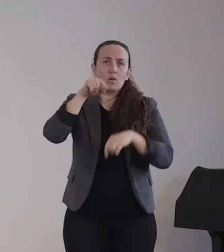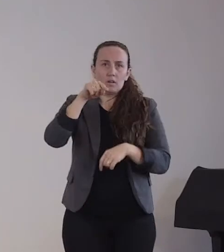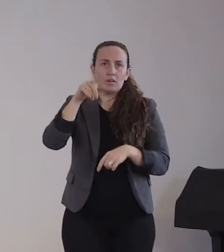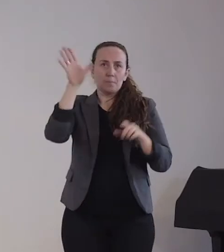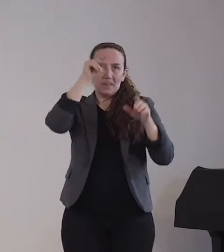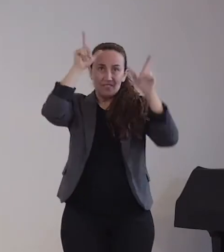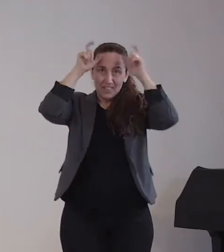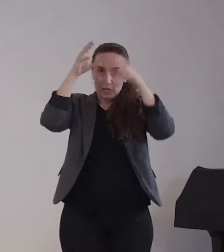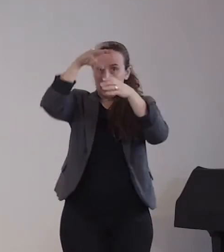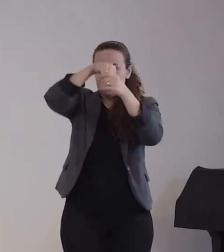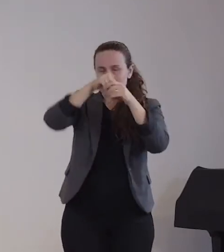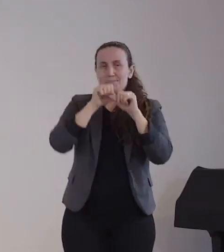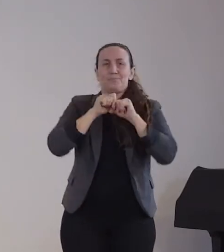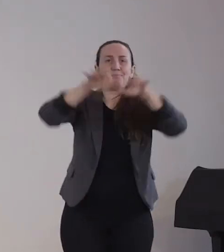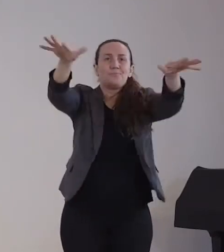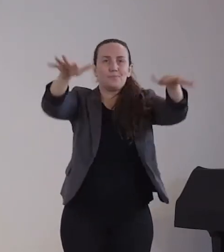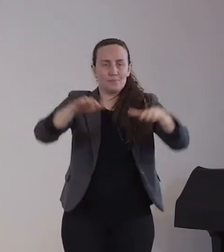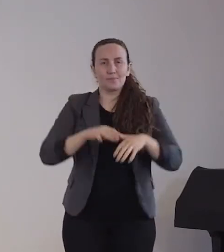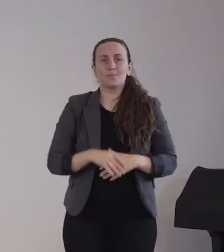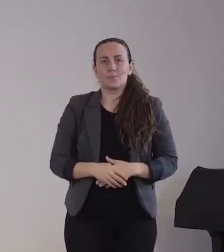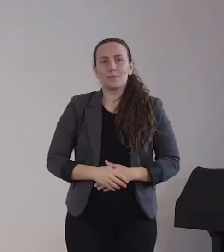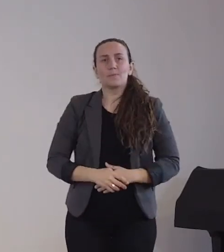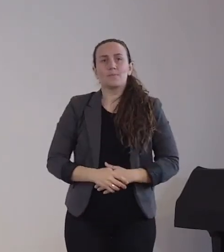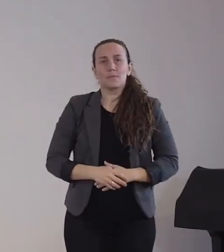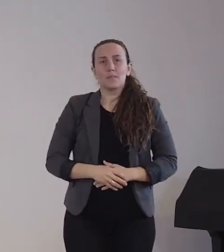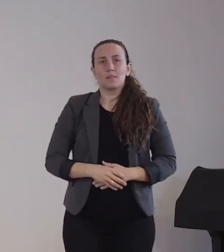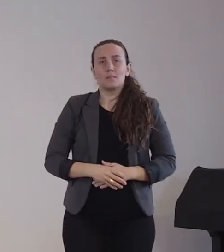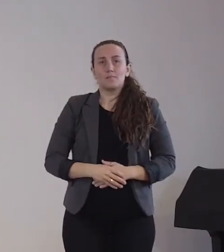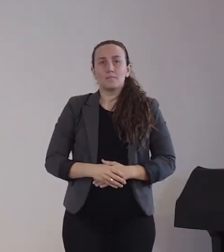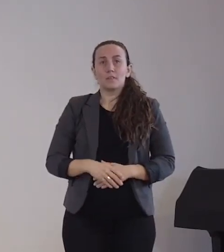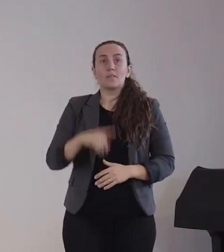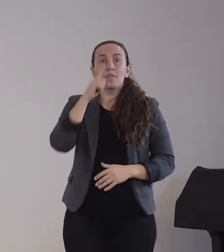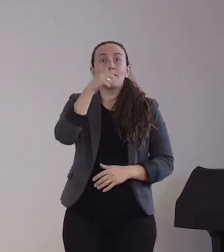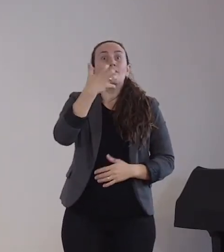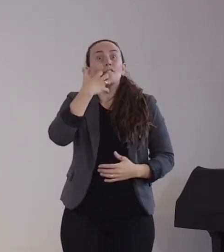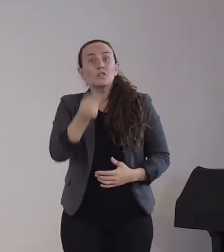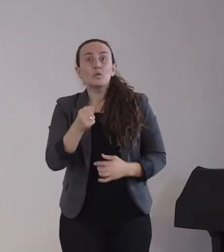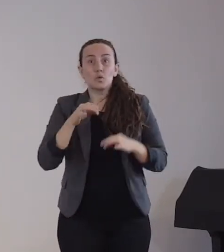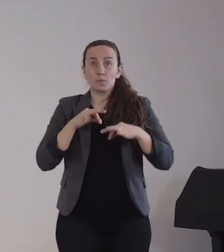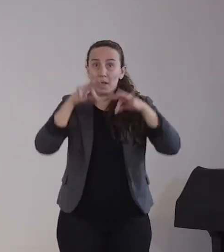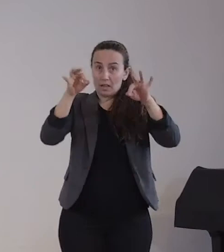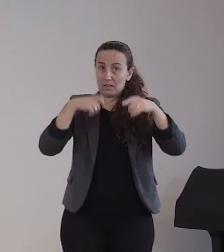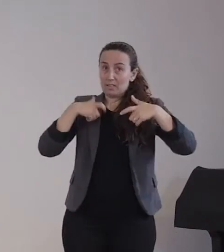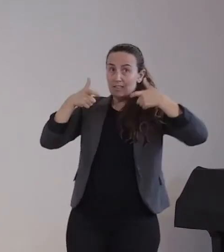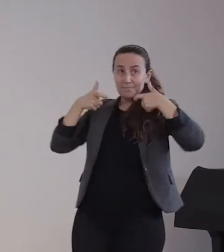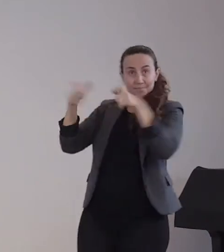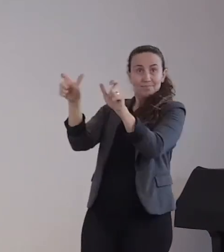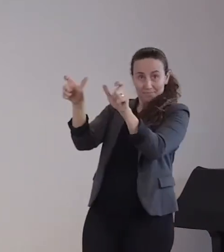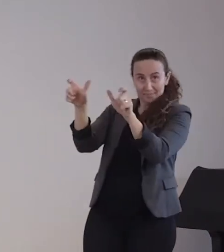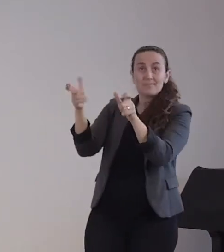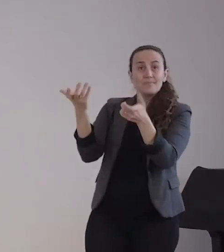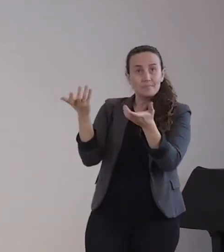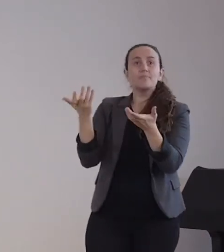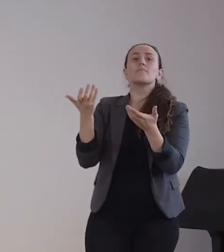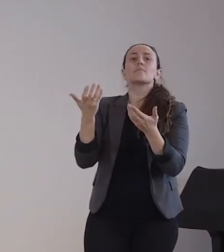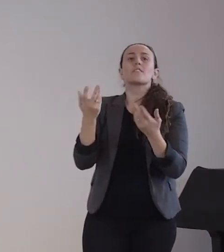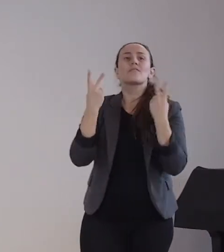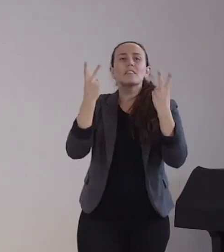Übertragung des SARS-CoV-2-Erregers eine schnelle Isolierung von getesteten Personen